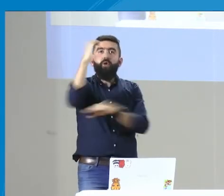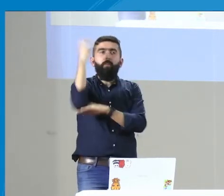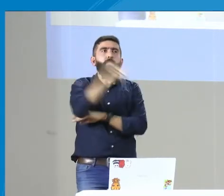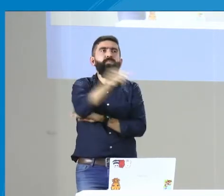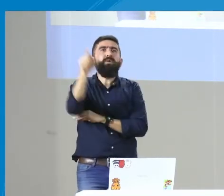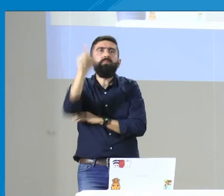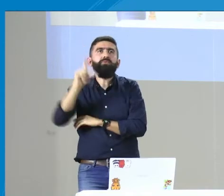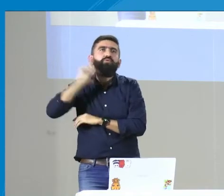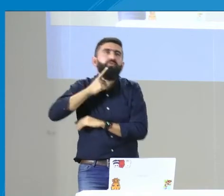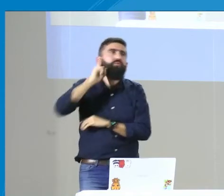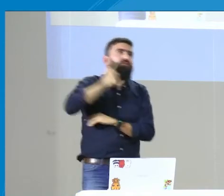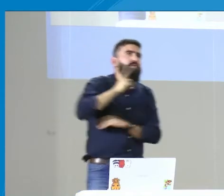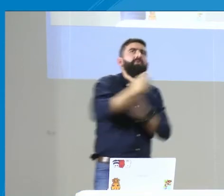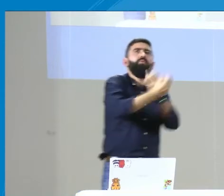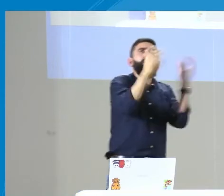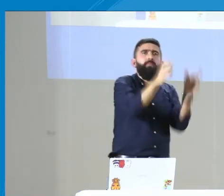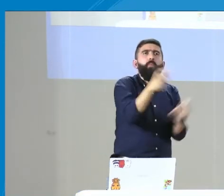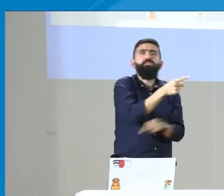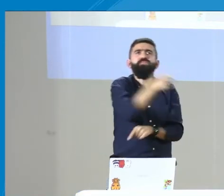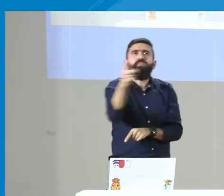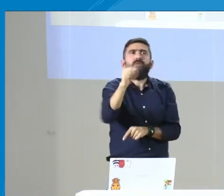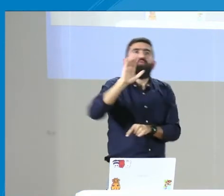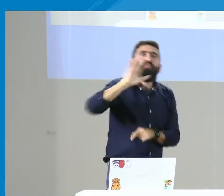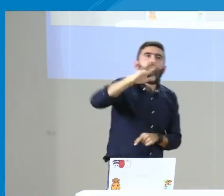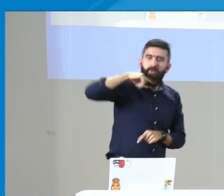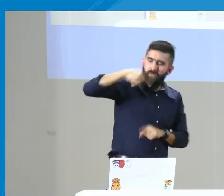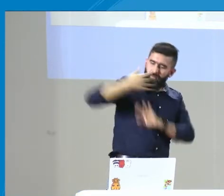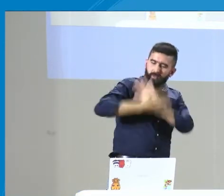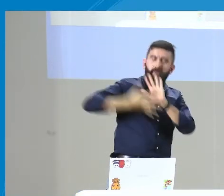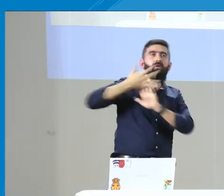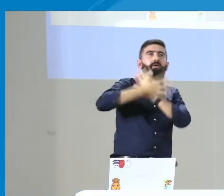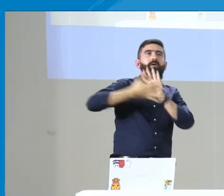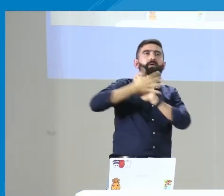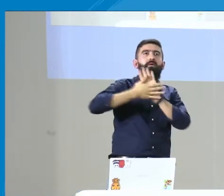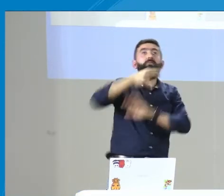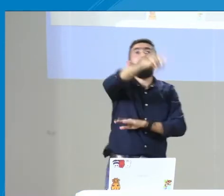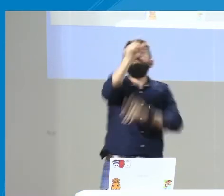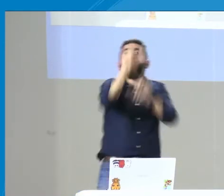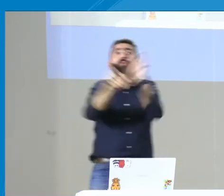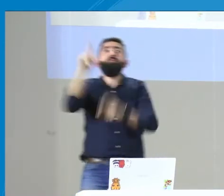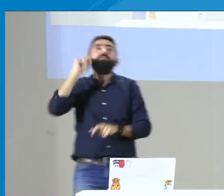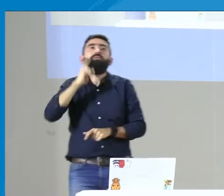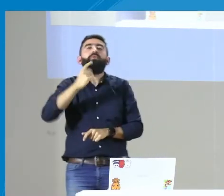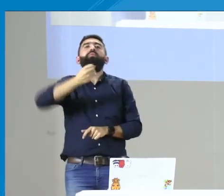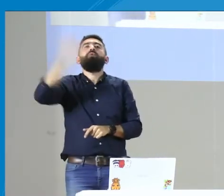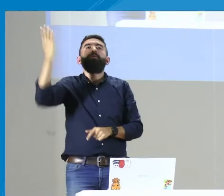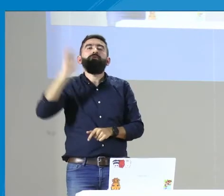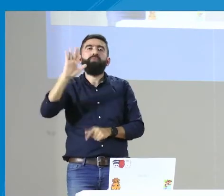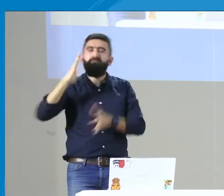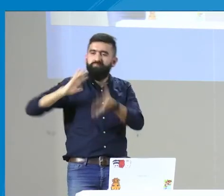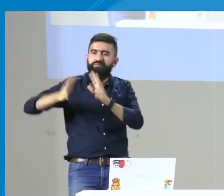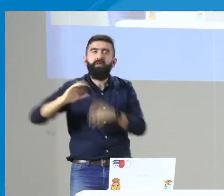de cuántas personas sordas en Colombia hacen uso de la lengua de señas?